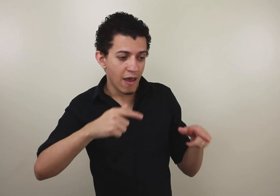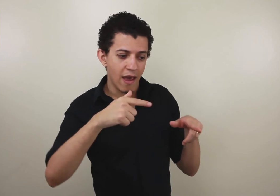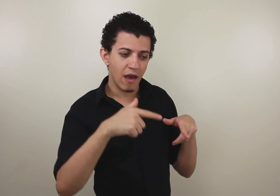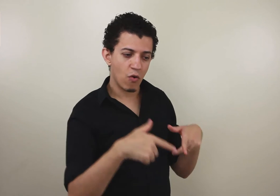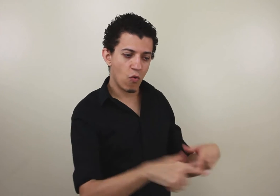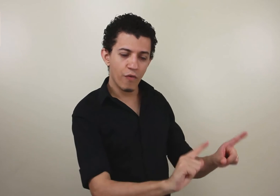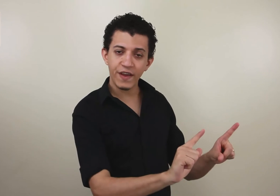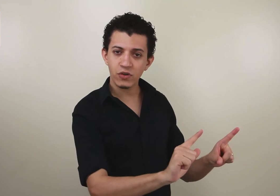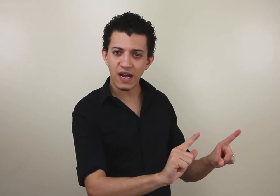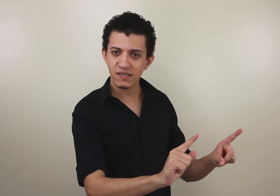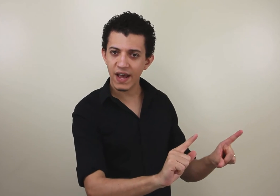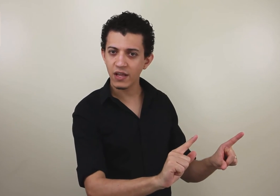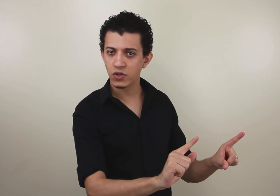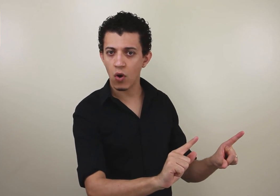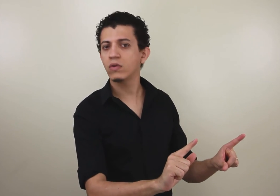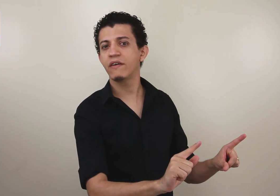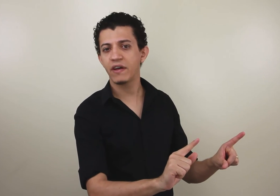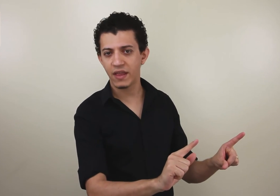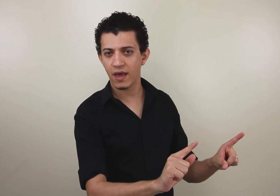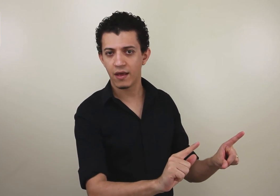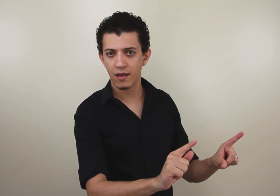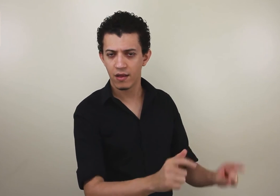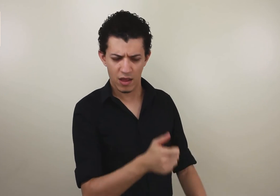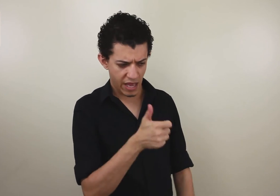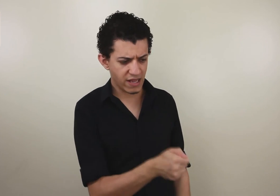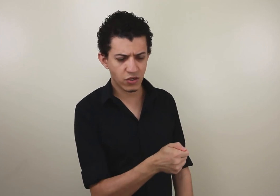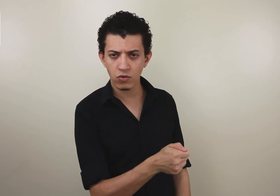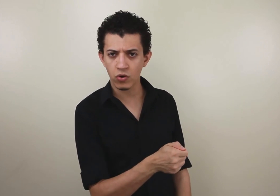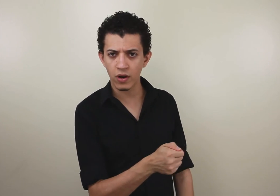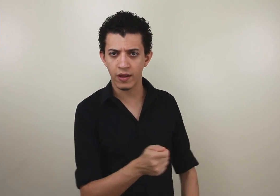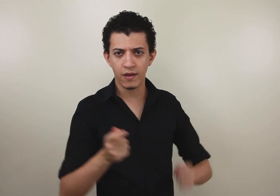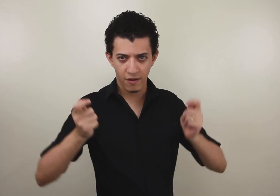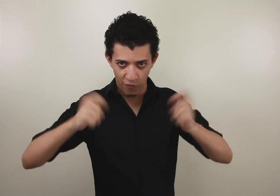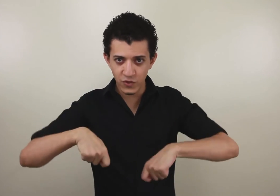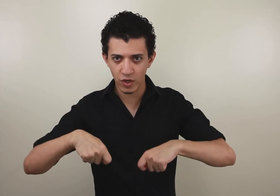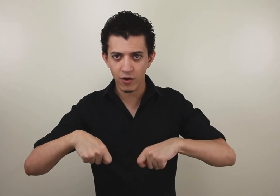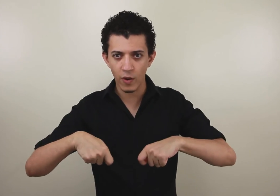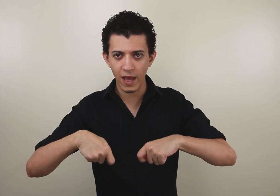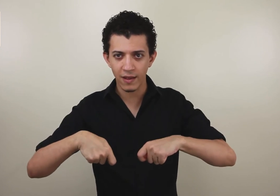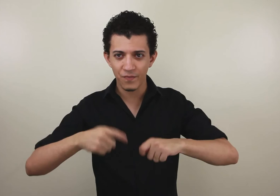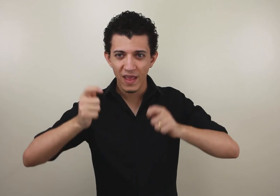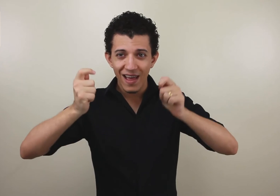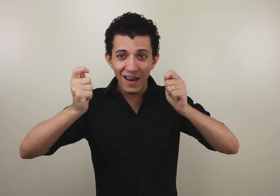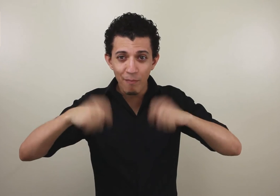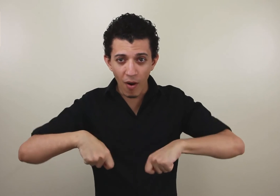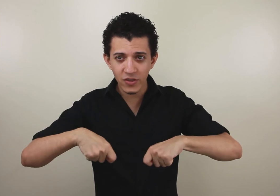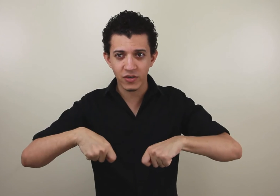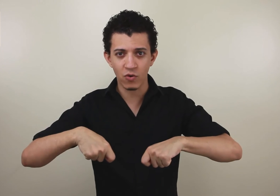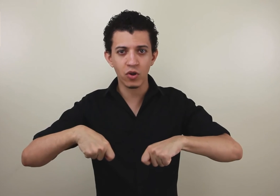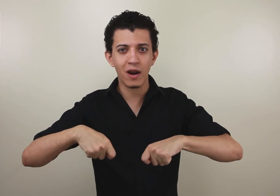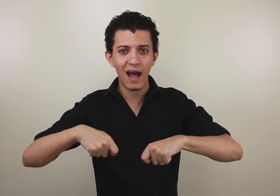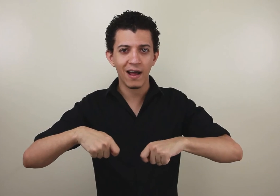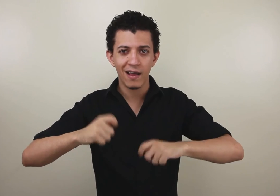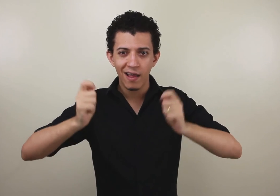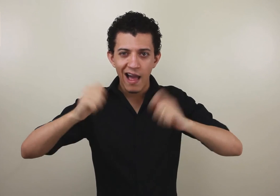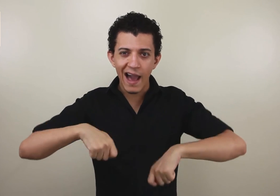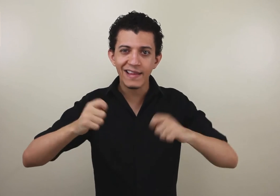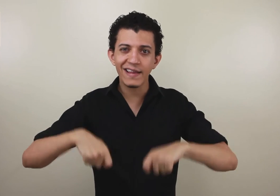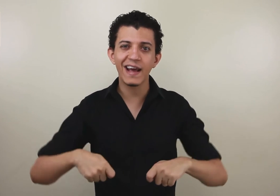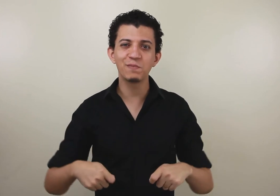O videocassete ou DVD, esse controle funciona com ele? Ele pode controlar a ideia de